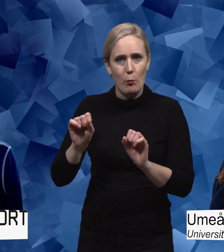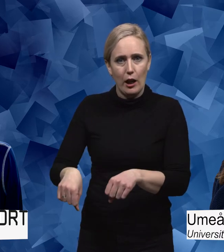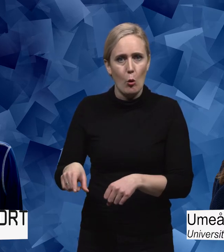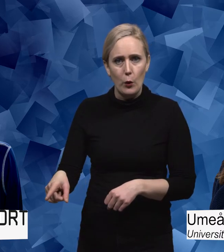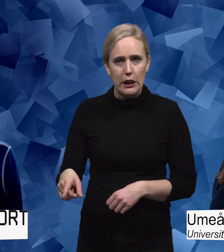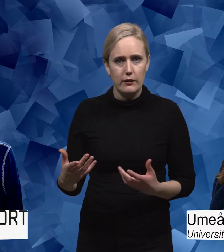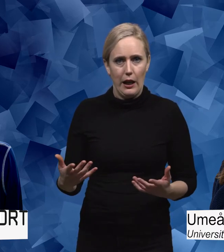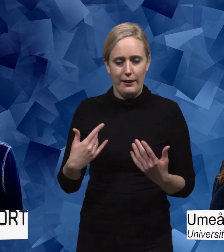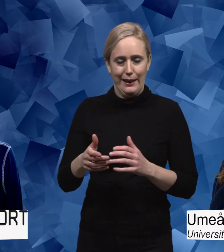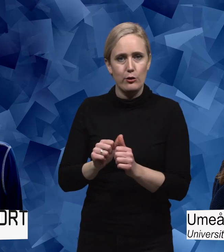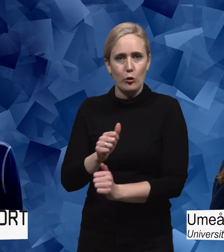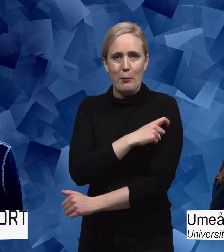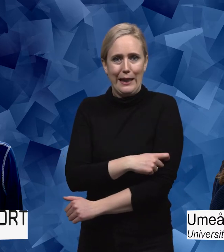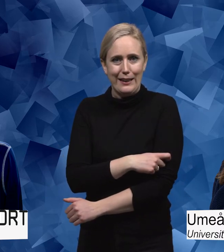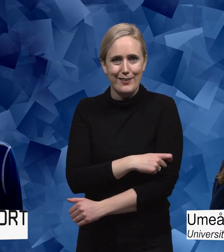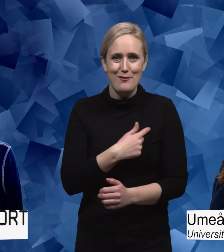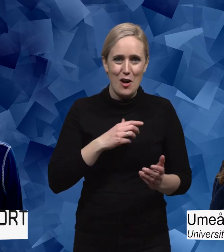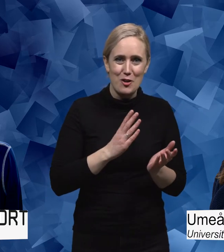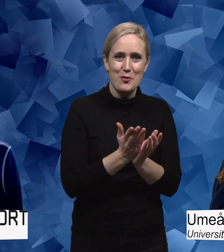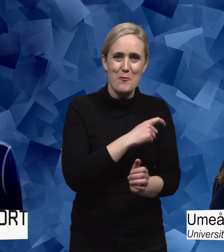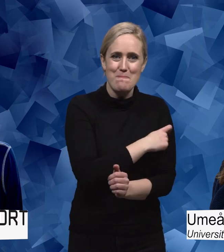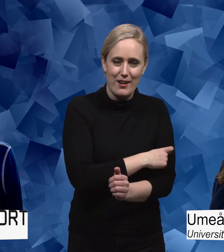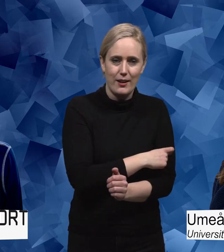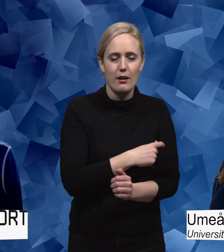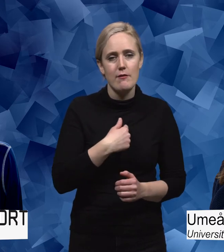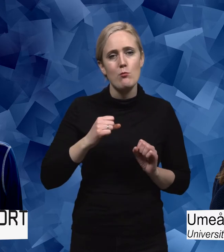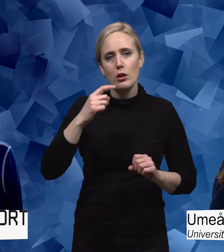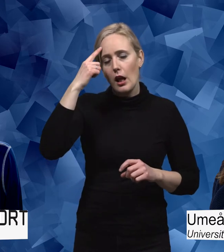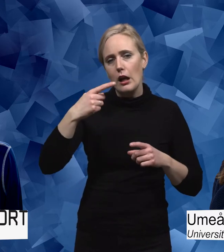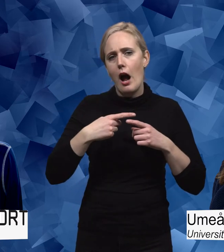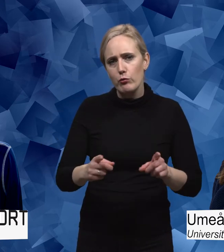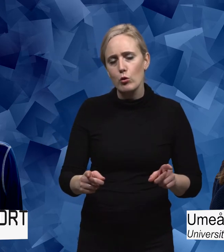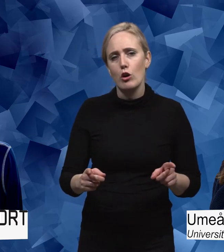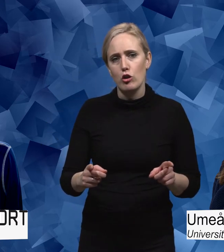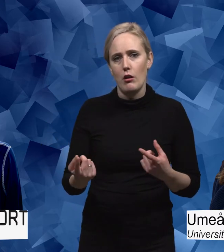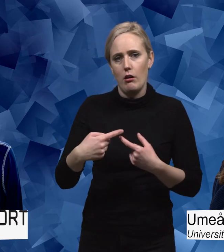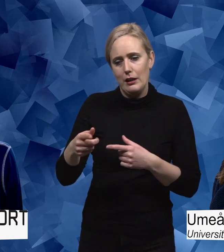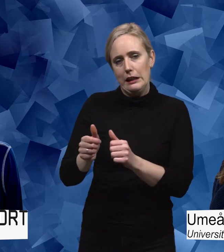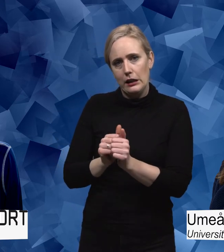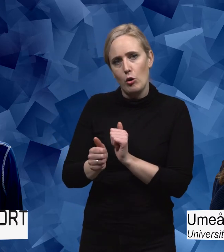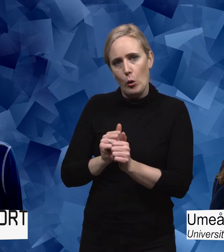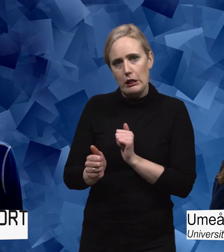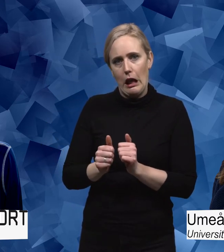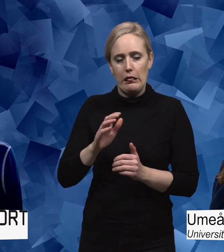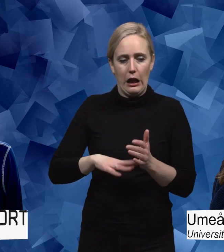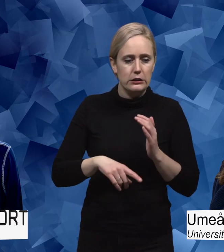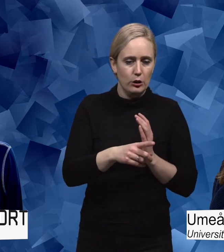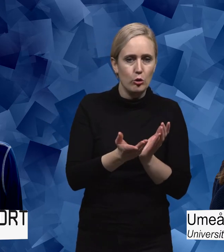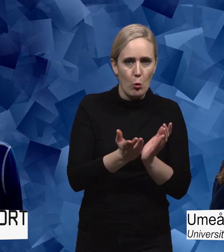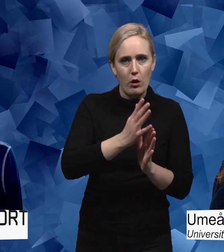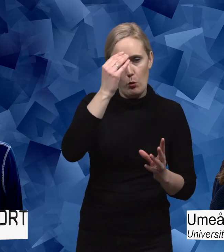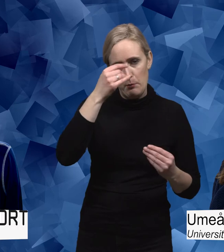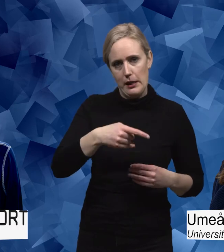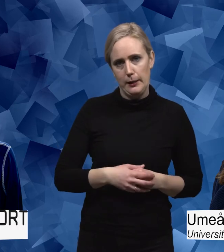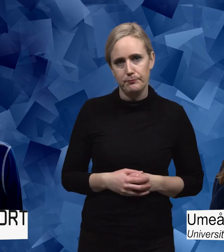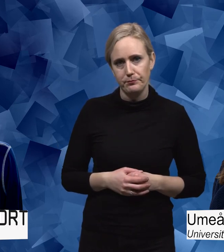råder ju inte idrottsplikt i Sverige, men det råder ju skolplikt. Och därför måste vi tänka lite annorlunda kring idrotten än vad vi gör om skolan